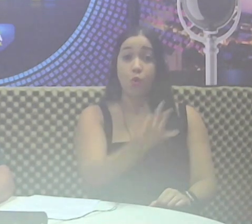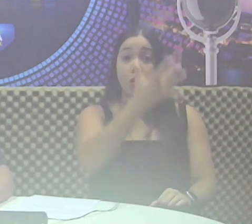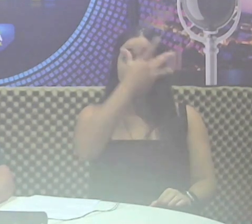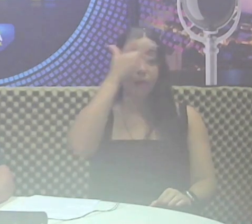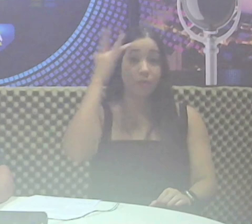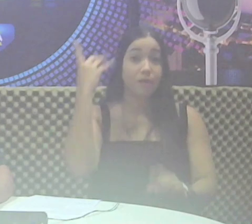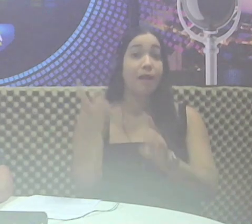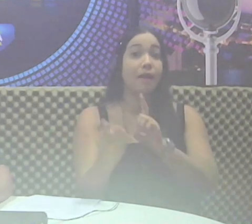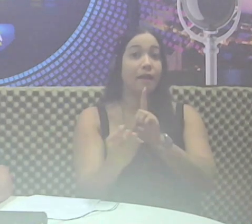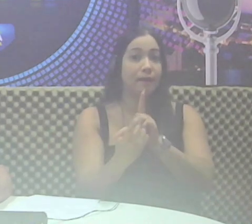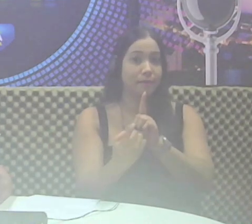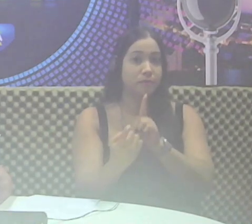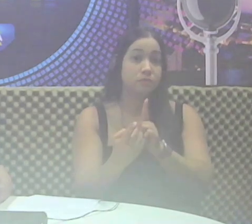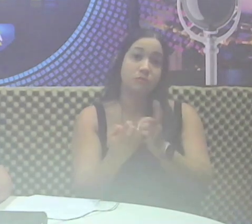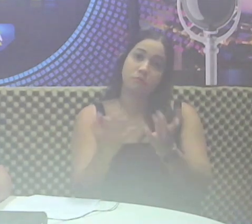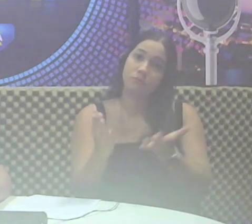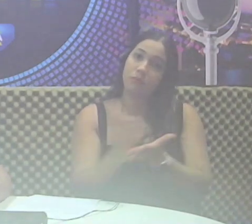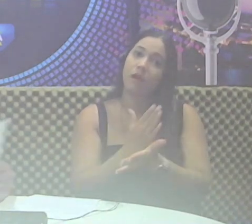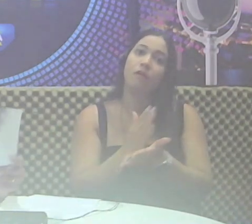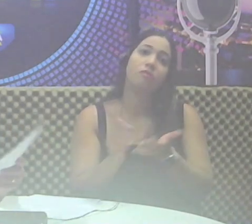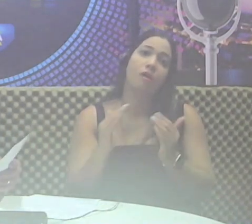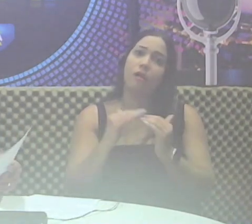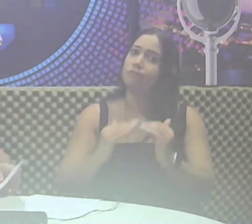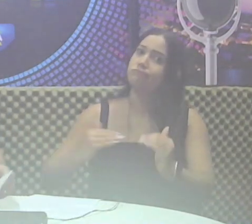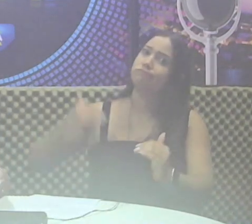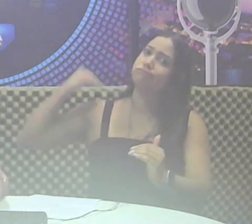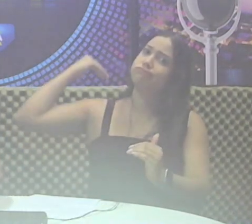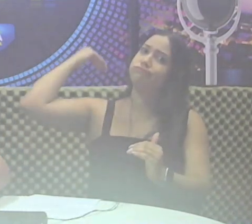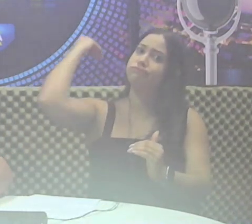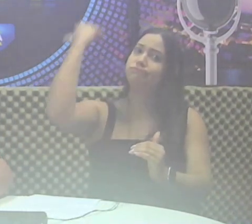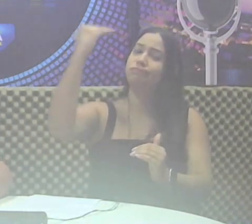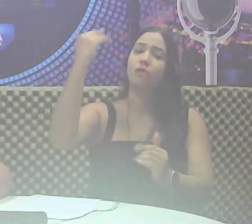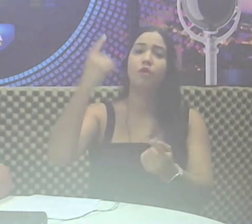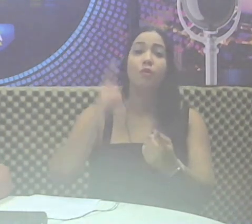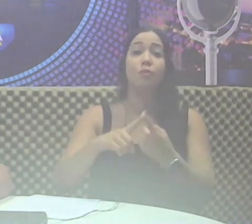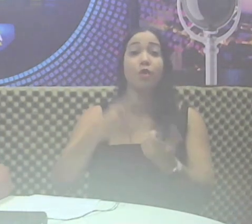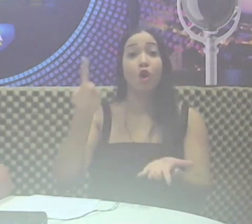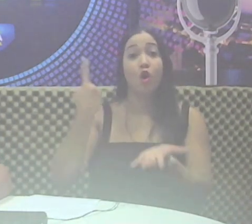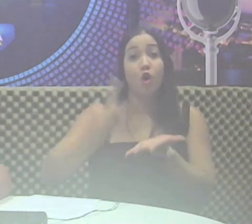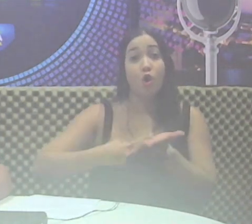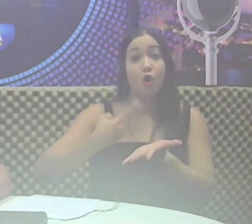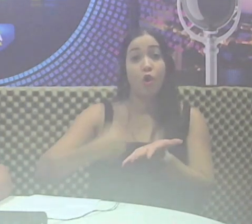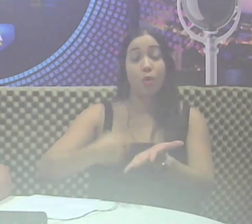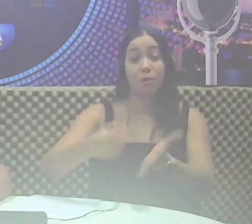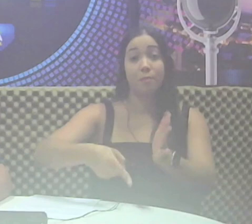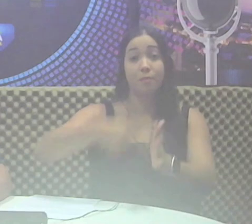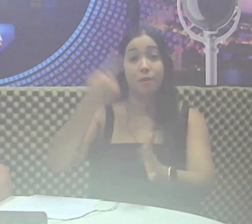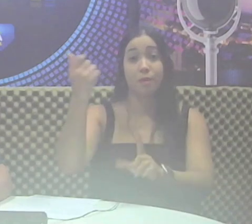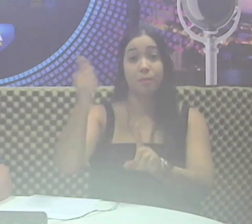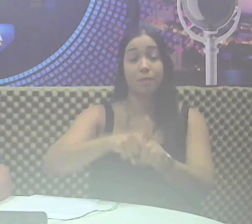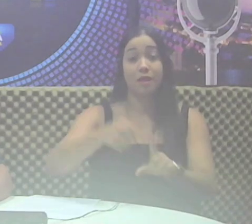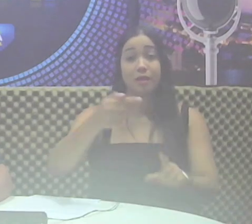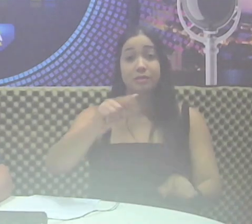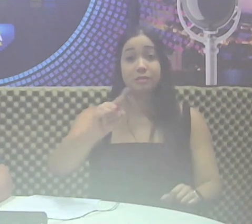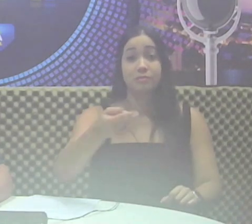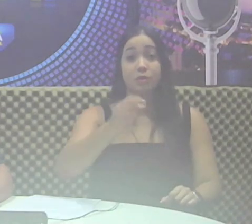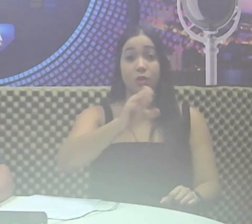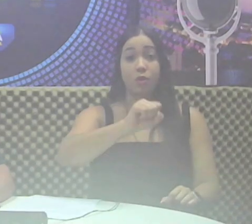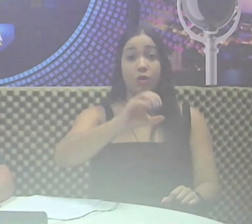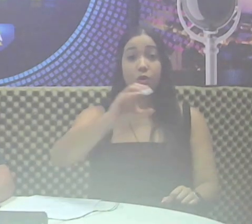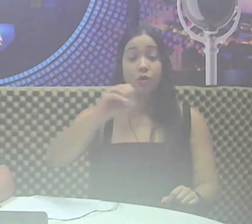atendidos poderia ter sido bem maior, uma vez que foram agendados, nesse primeiro mês, 7.800